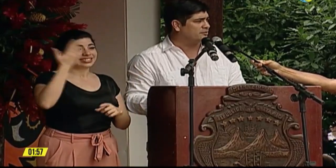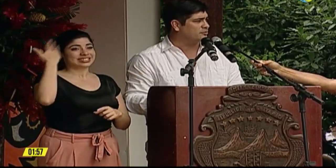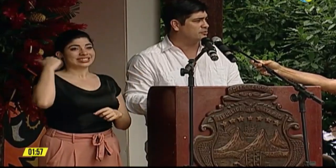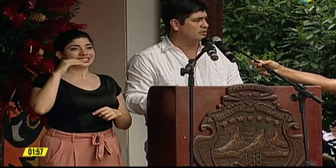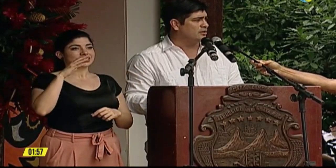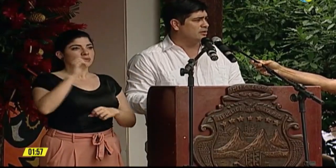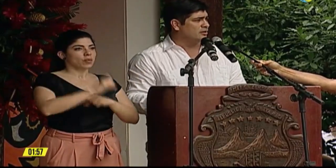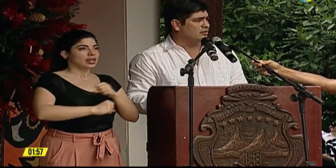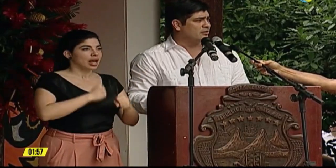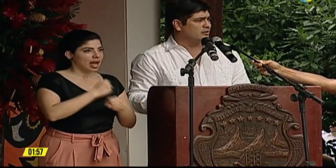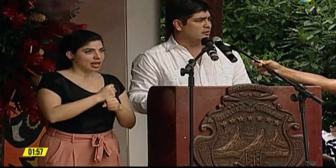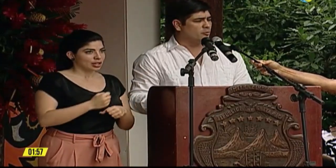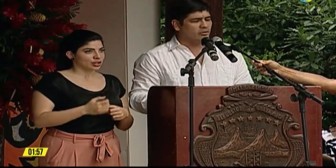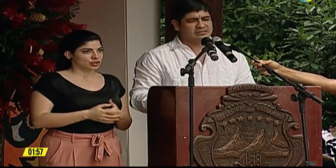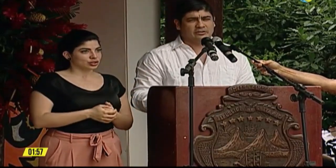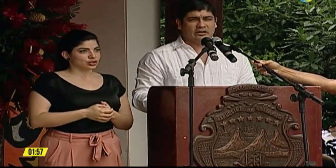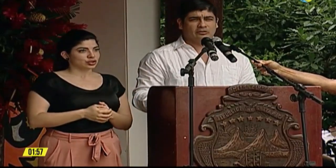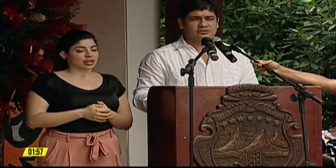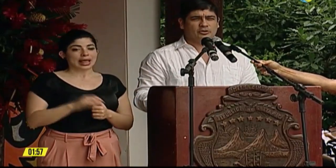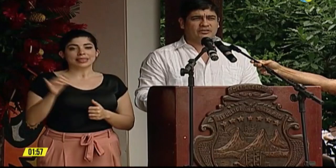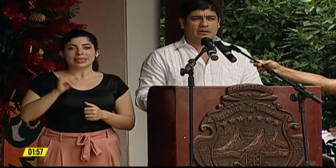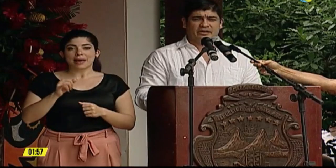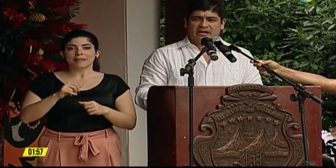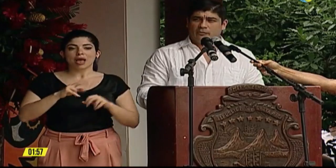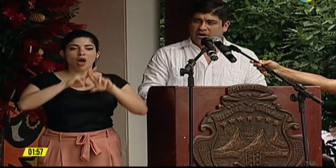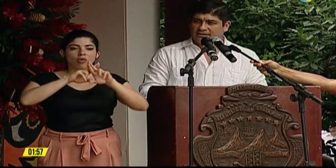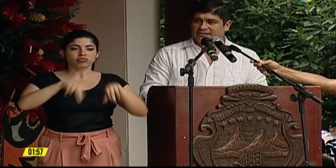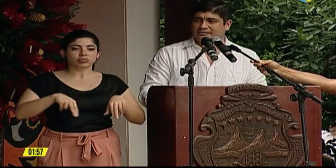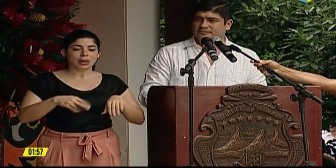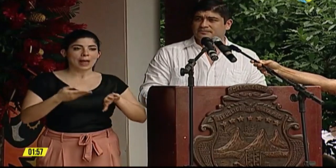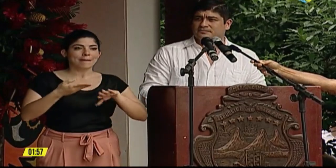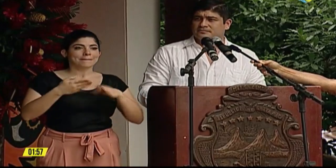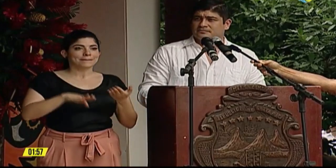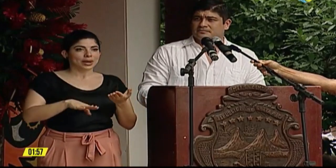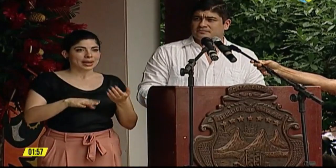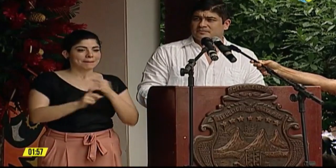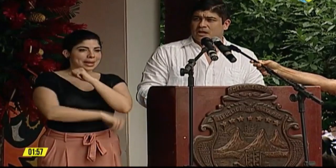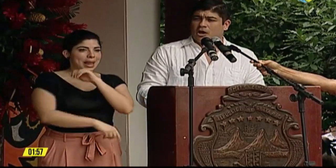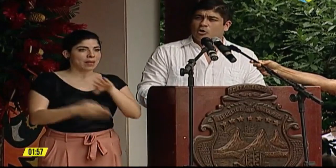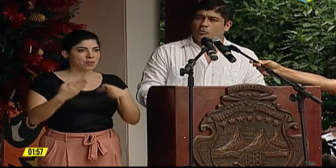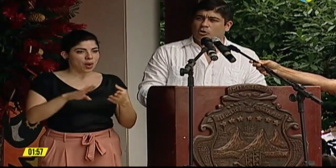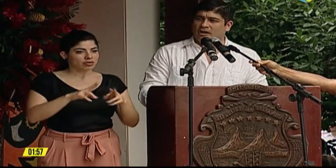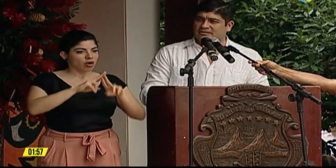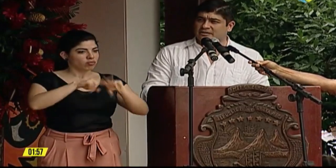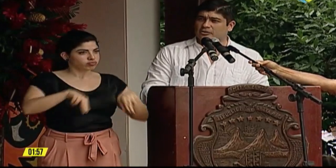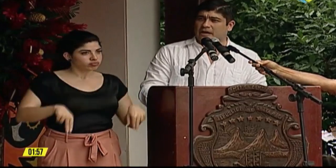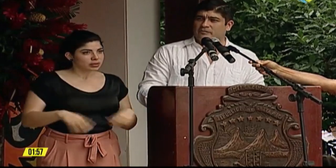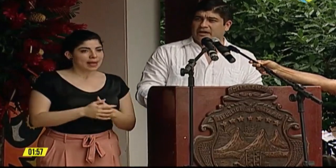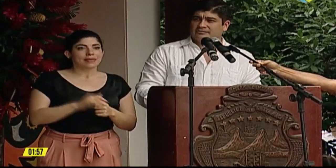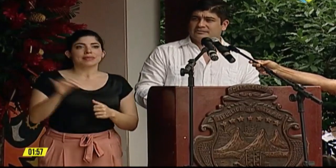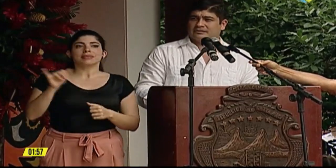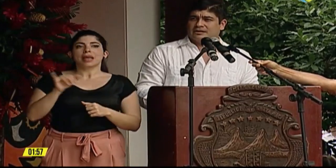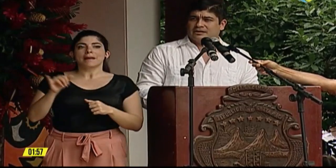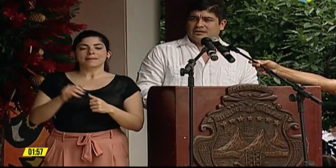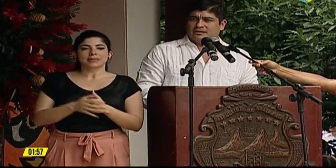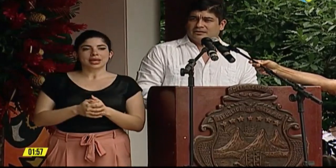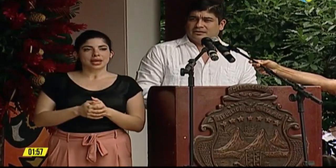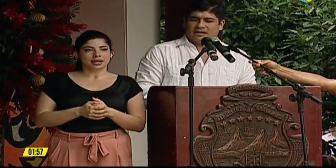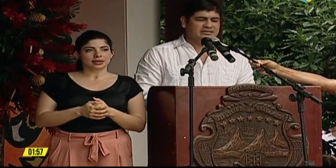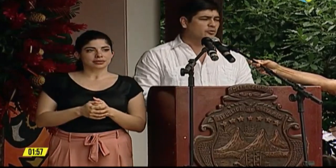años, como lo ha sido la abolición de la pena de muerte, como lo ha sido también